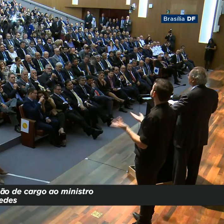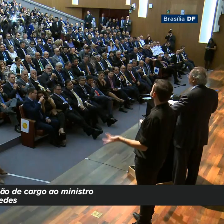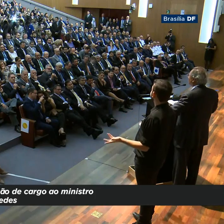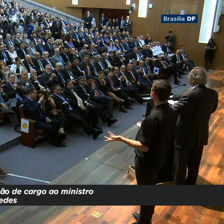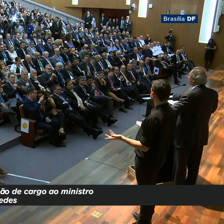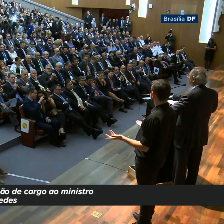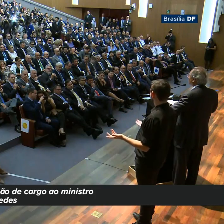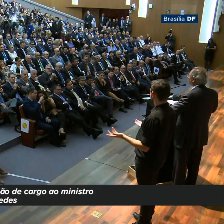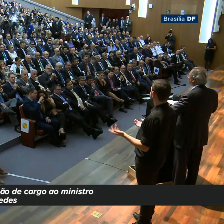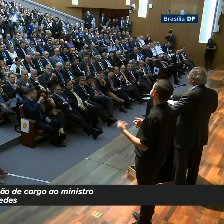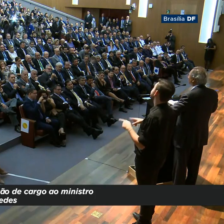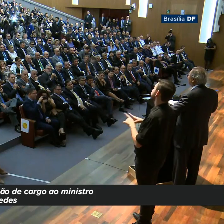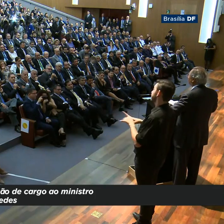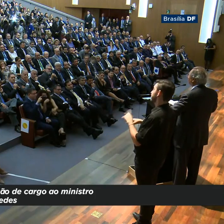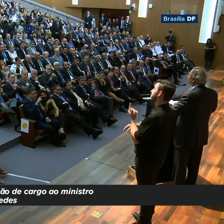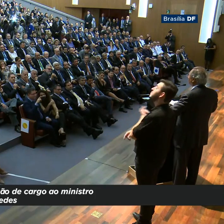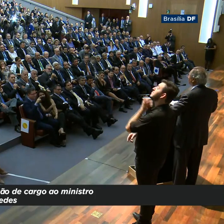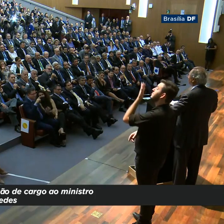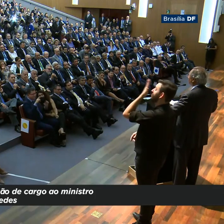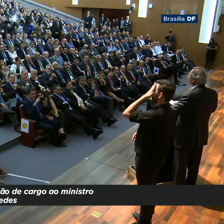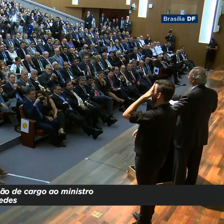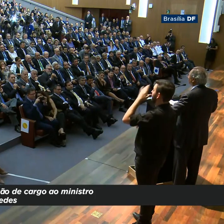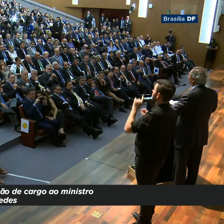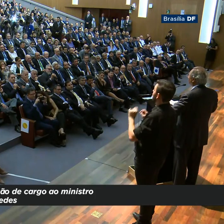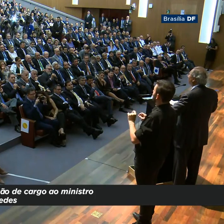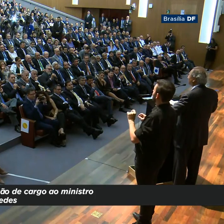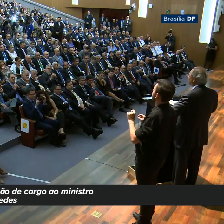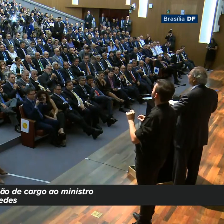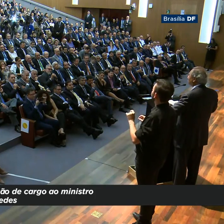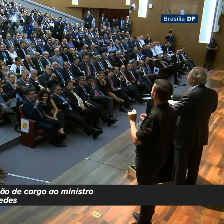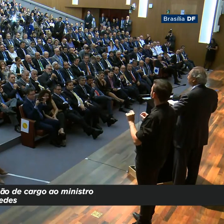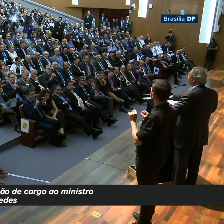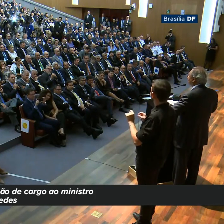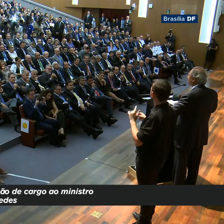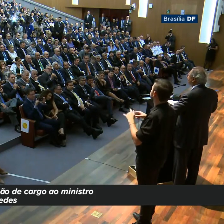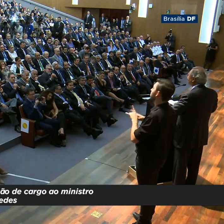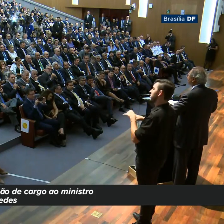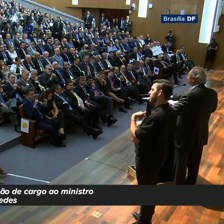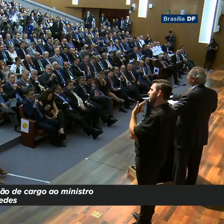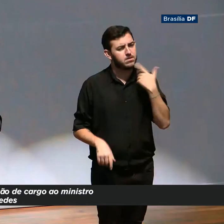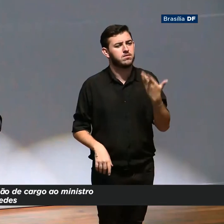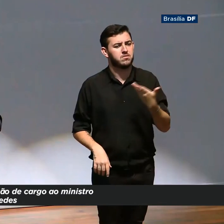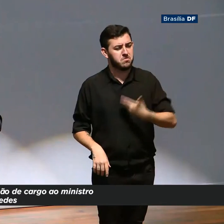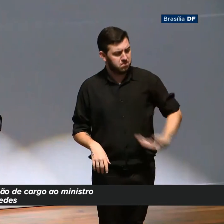onde a máquina pública tem uma fatia expressiva.